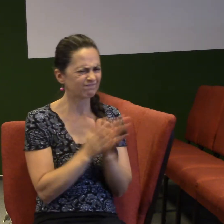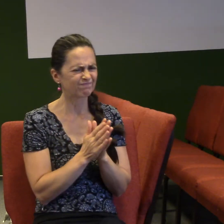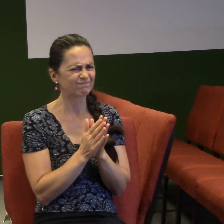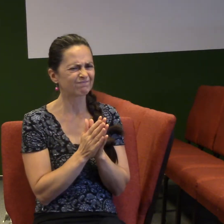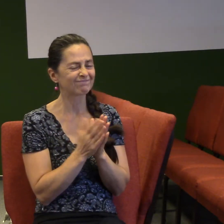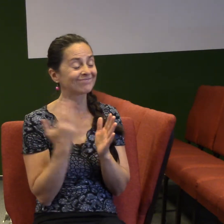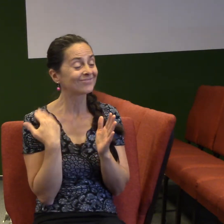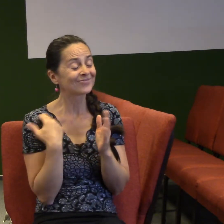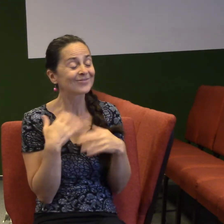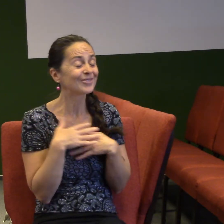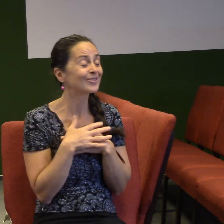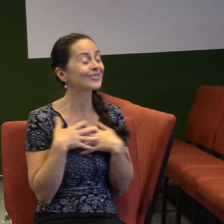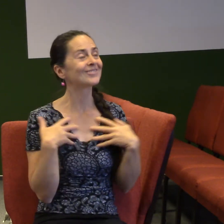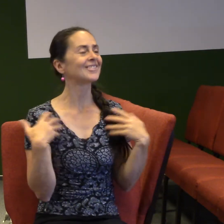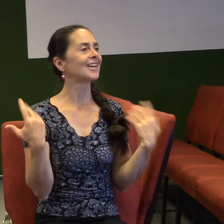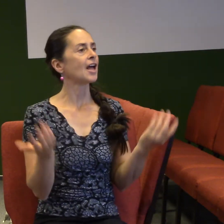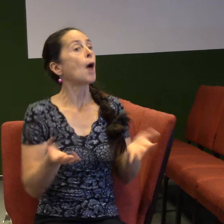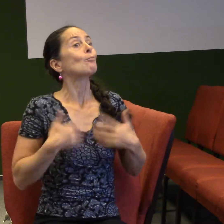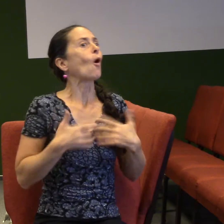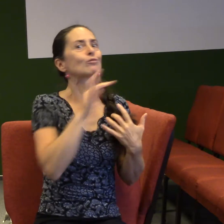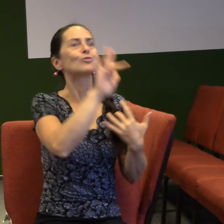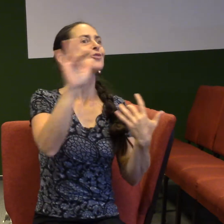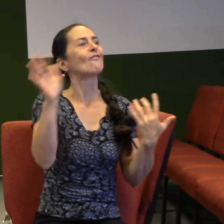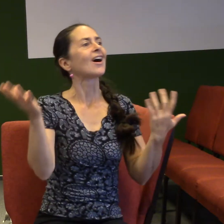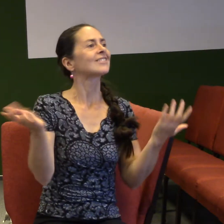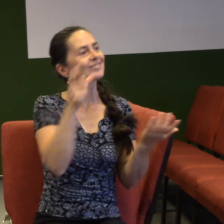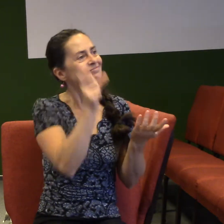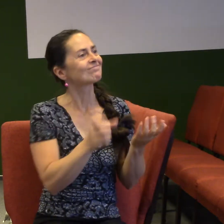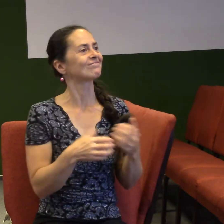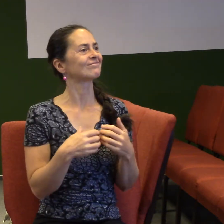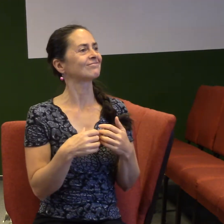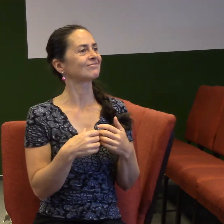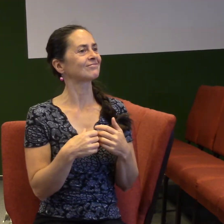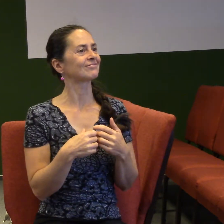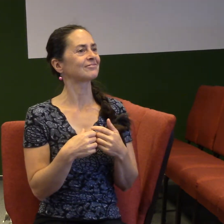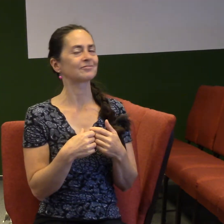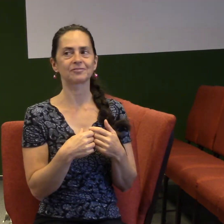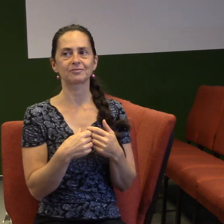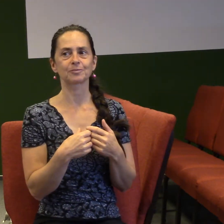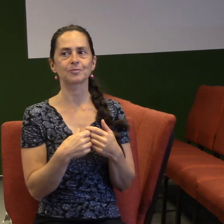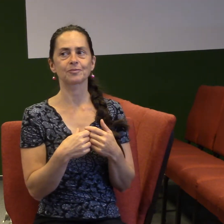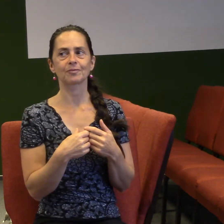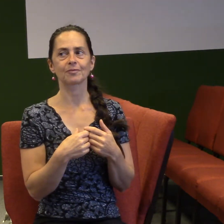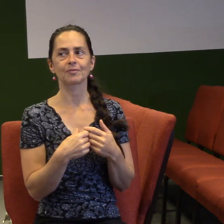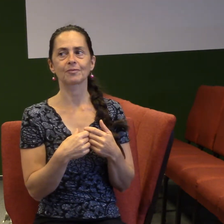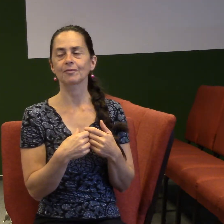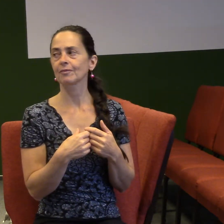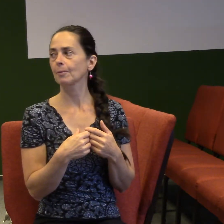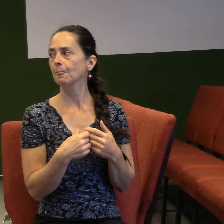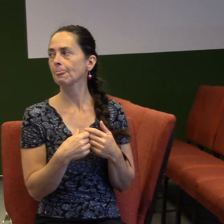V jiném významu povzbuzovatel. Zbytečná otázka je, jestli tady někdo potřebuje